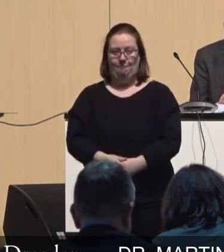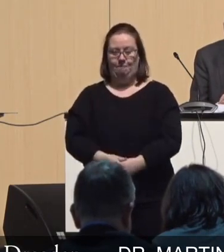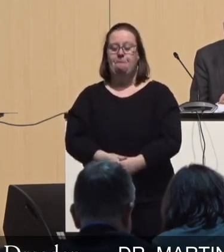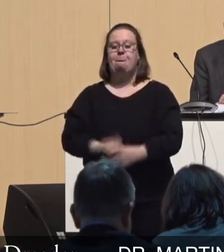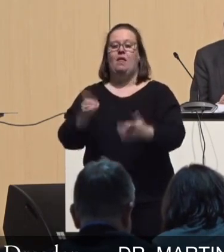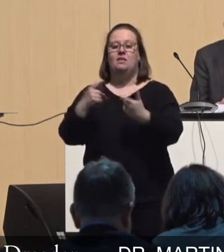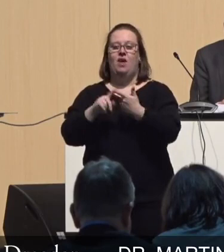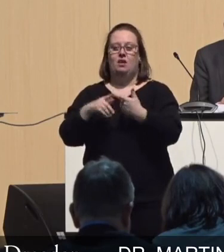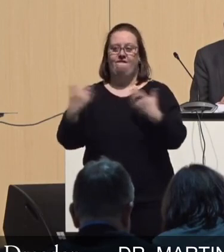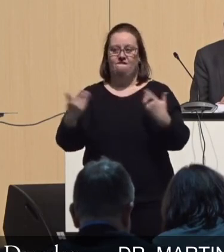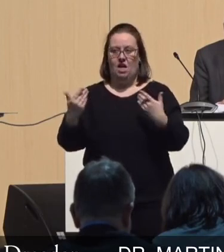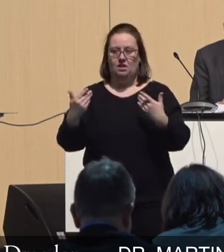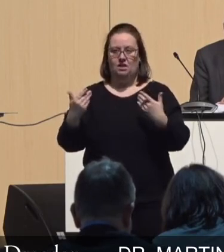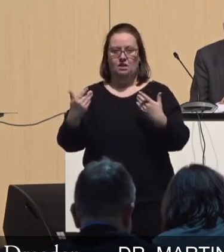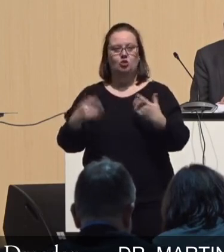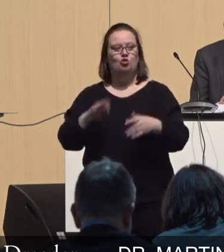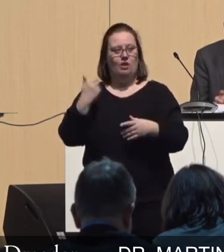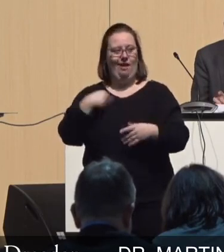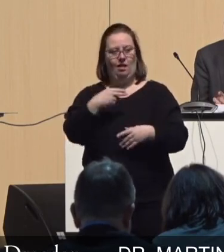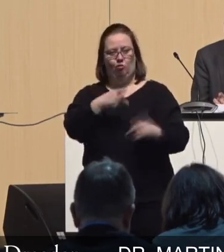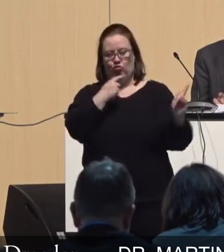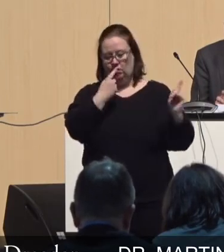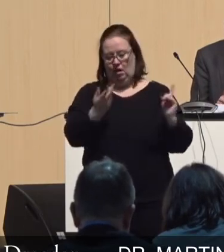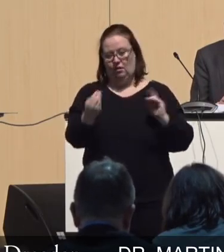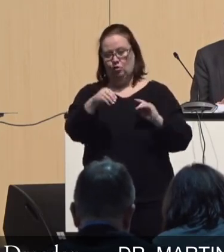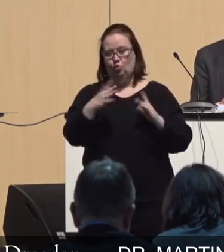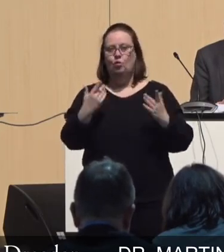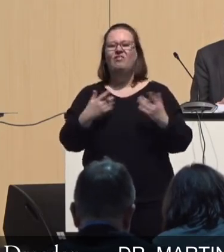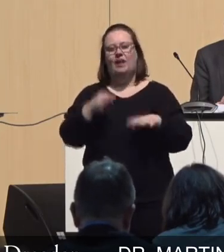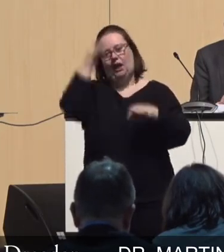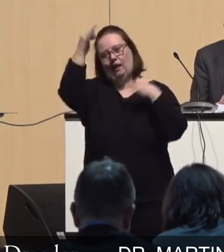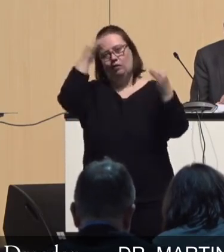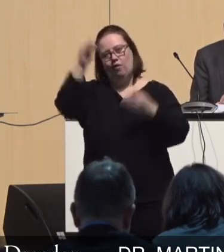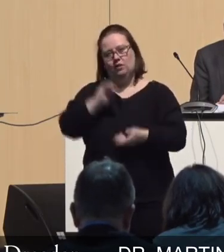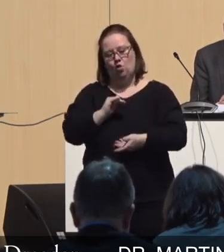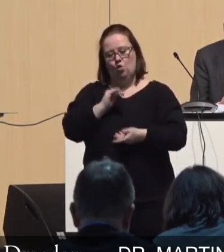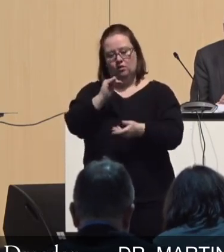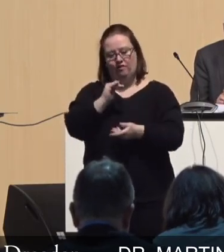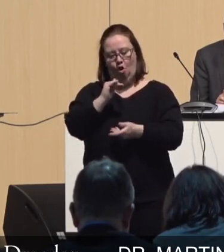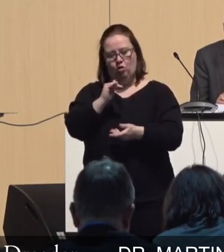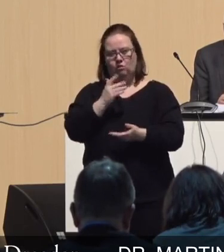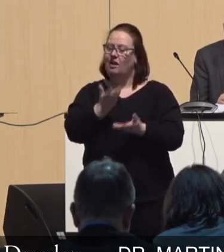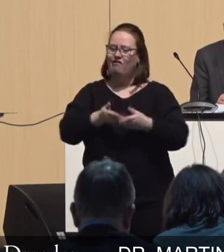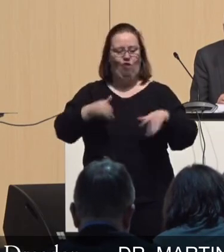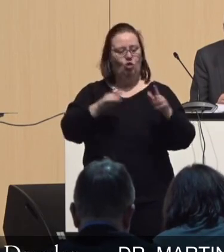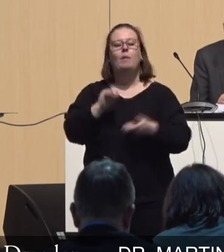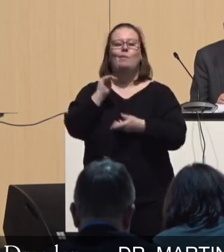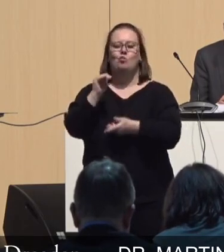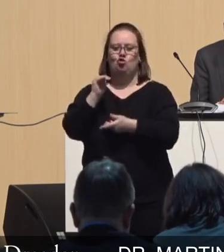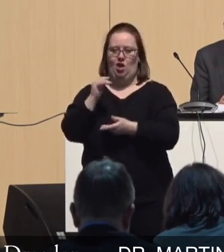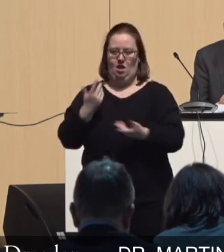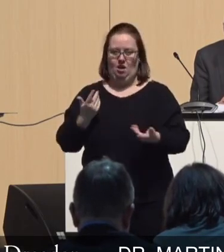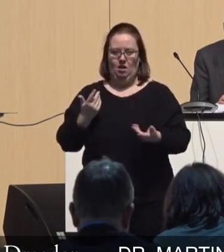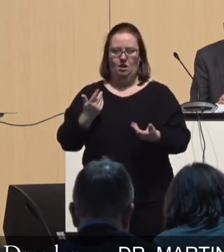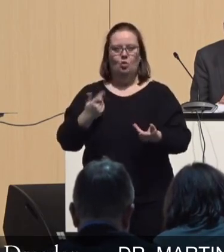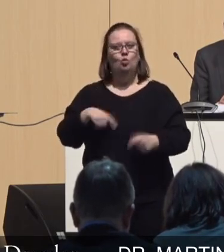Der zweite Punkt betrifft den von Herrn Hilbert bereits angesprochenen Innovationsfonds, heißt es nicht, Budget, Budget.